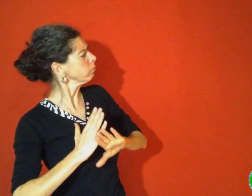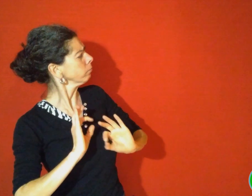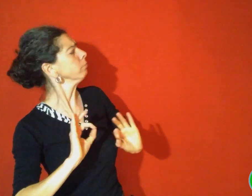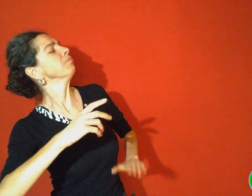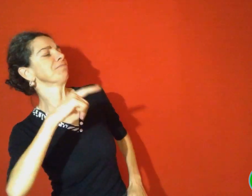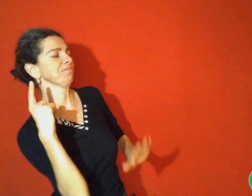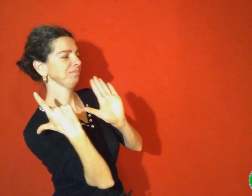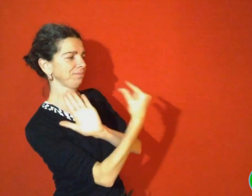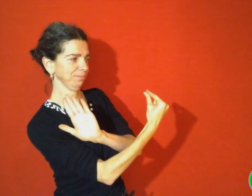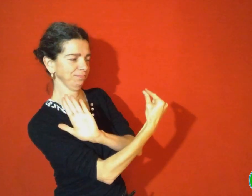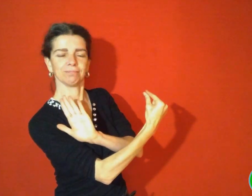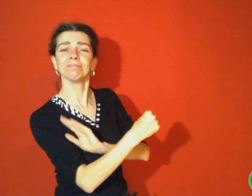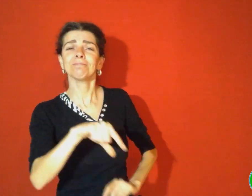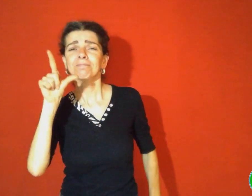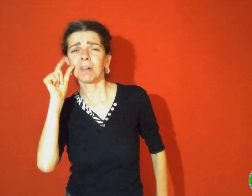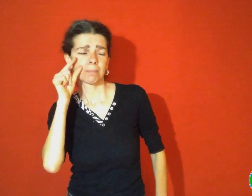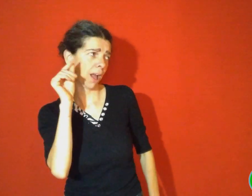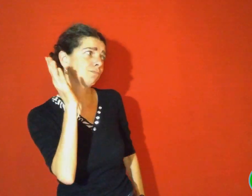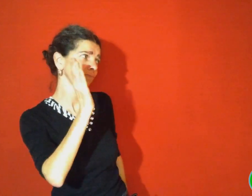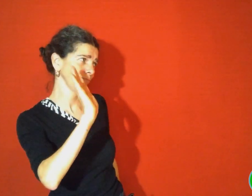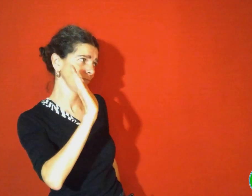Et se mit en route avec la bénédiction de son père.